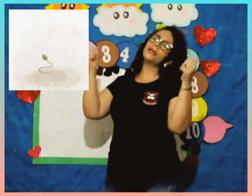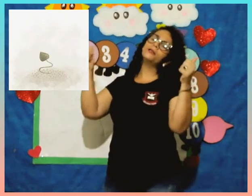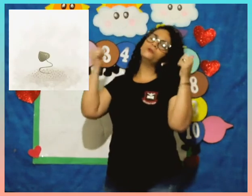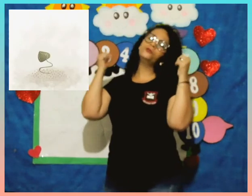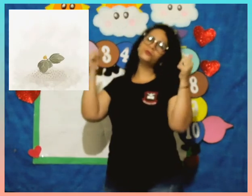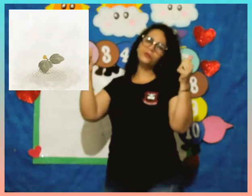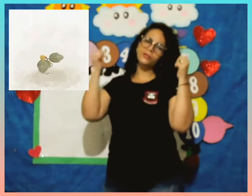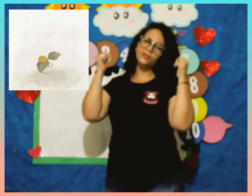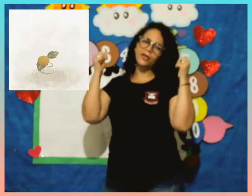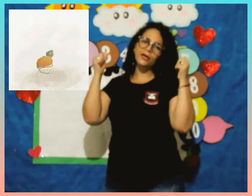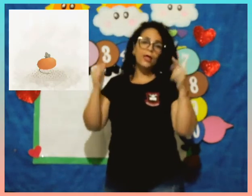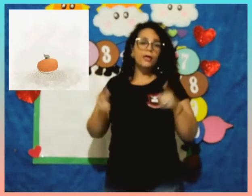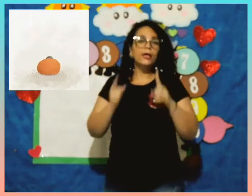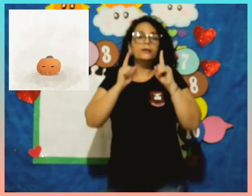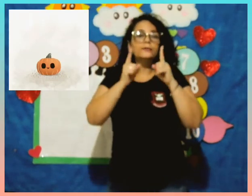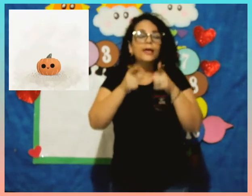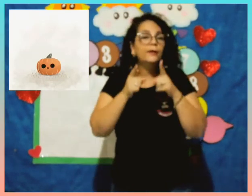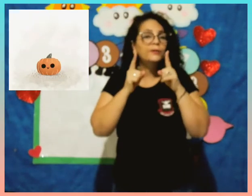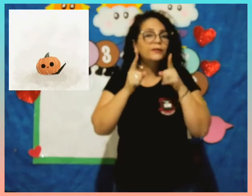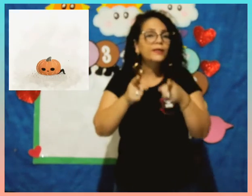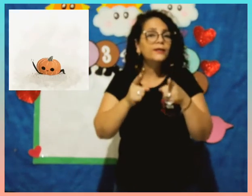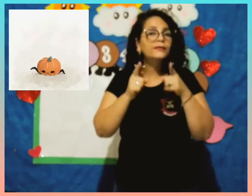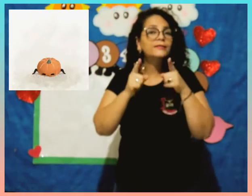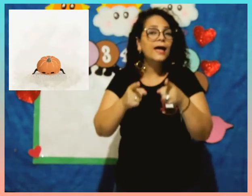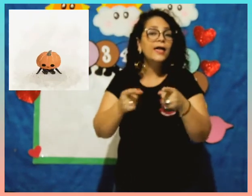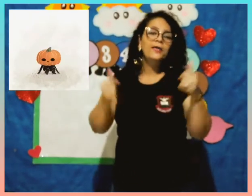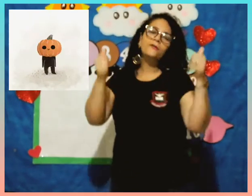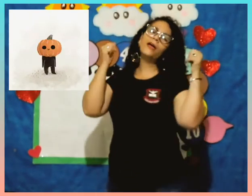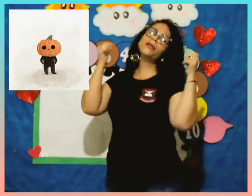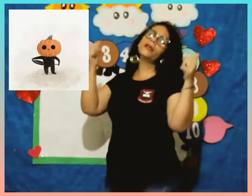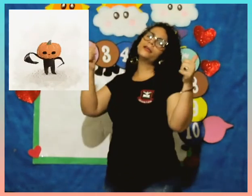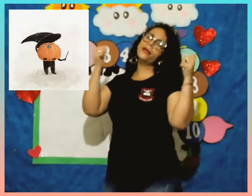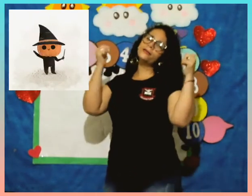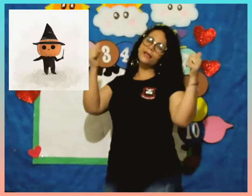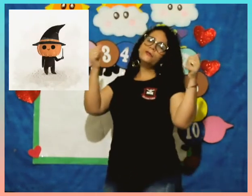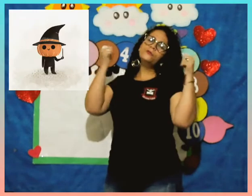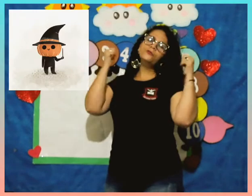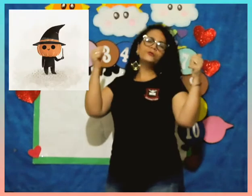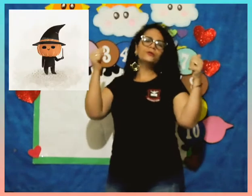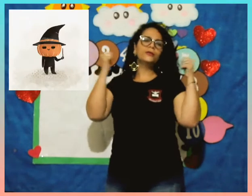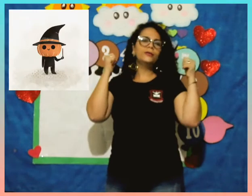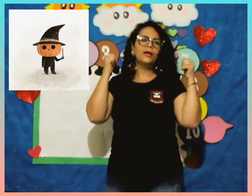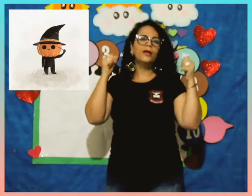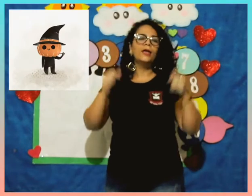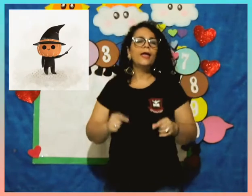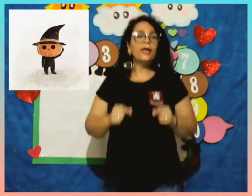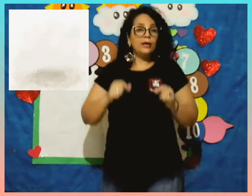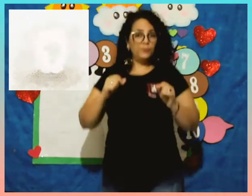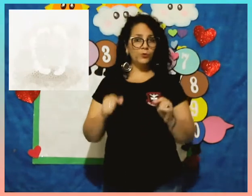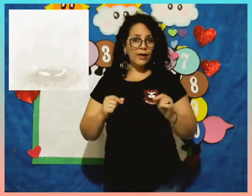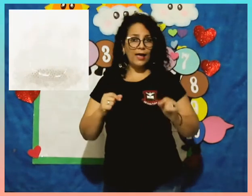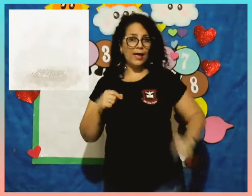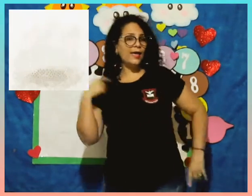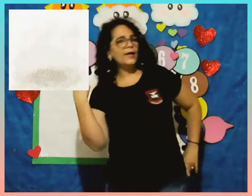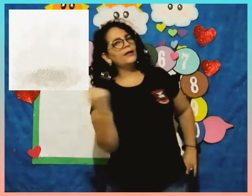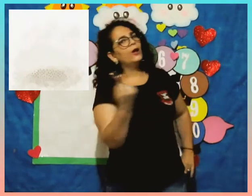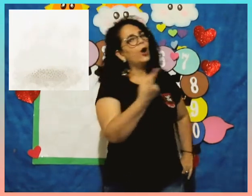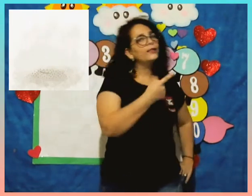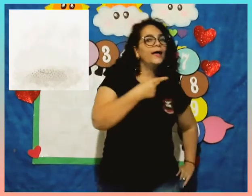do Juquinha Quem quiser aprender a dançar, vai na casa do Juquinha Ele pula, ele roda,